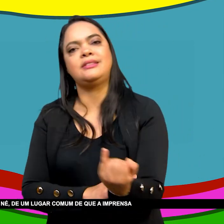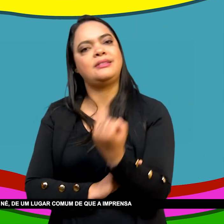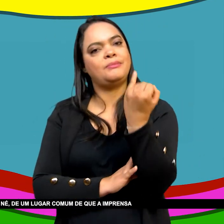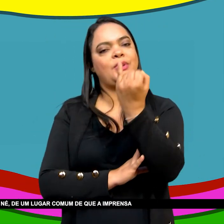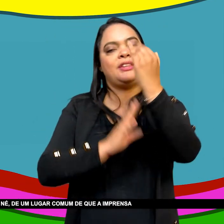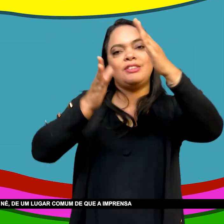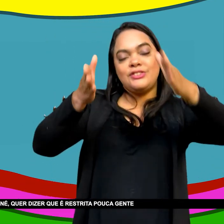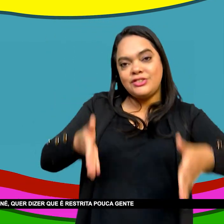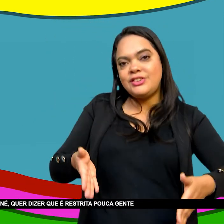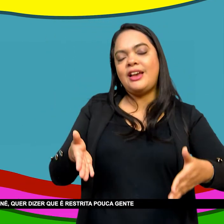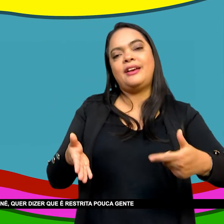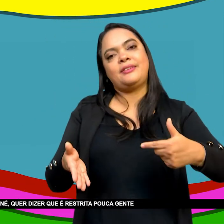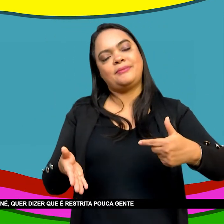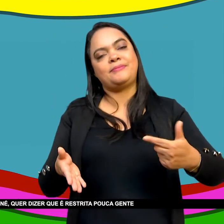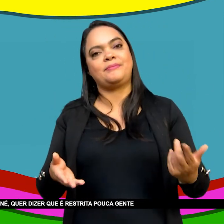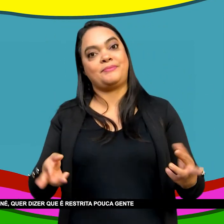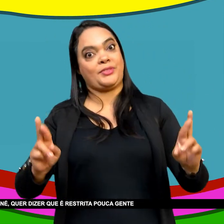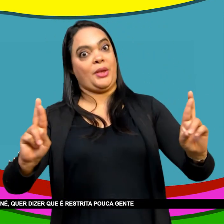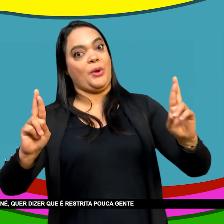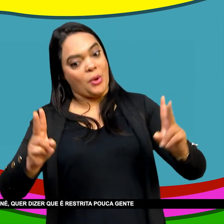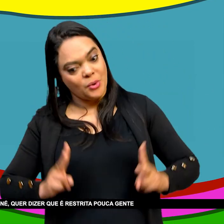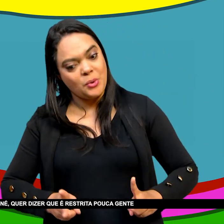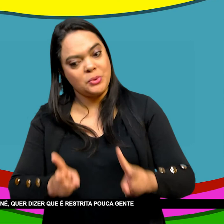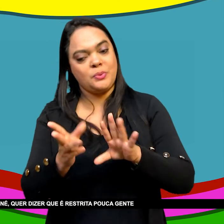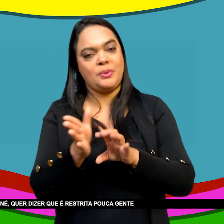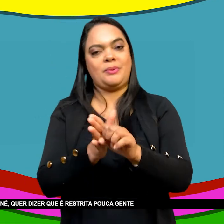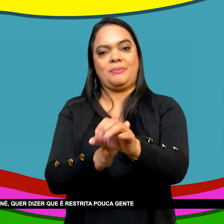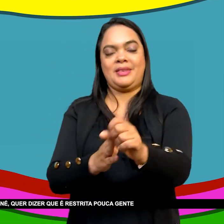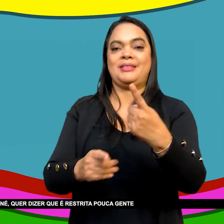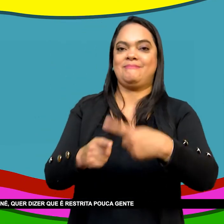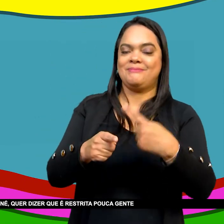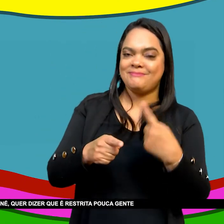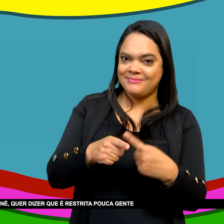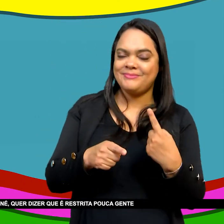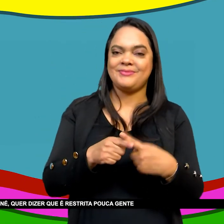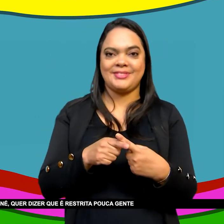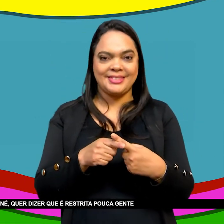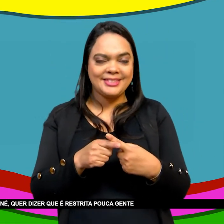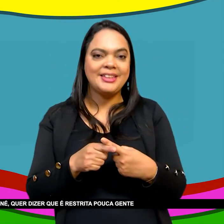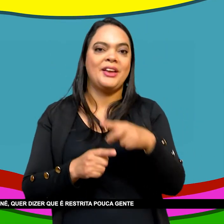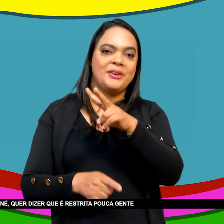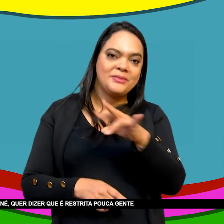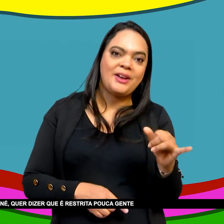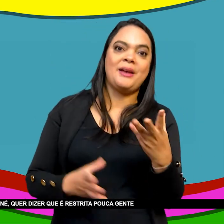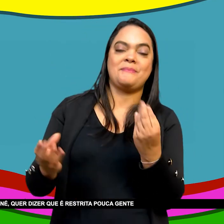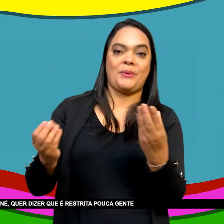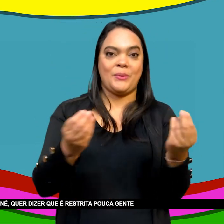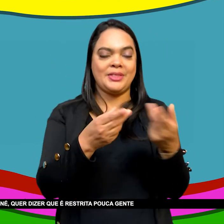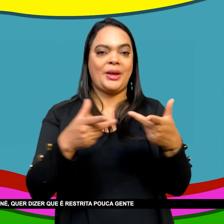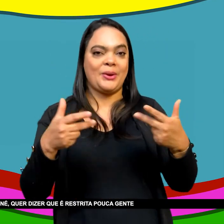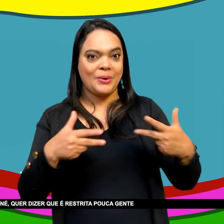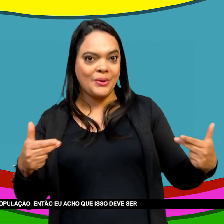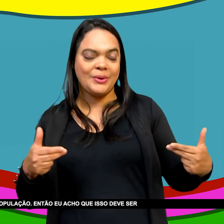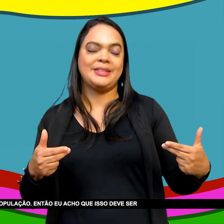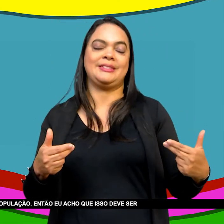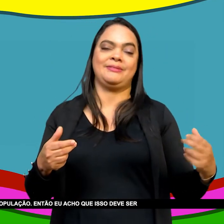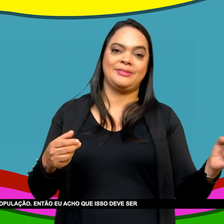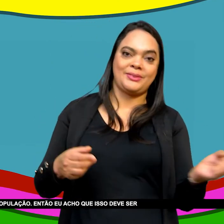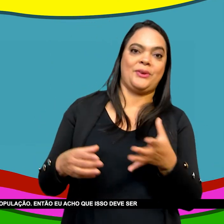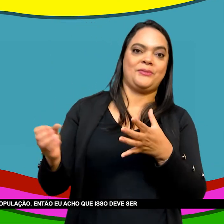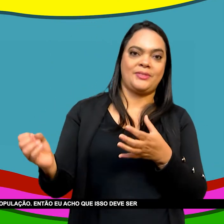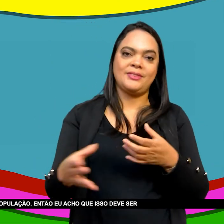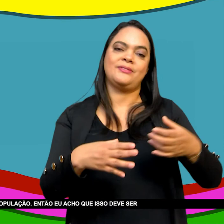De que a imprensa Da período Da independência Era uma imprensa Elitista Quer dizer Que era Restrita Pouca gente Era